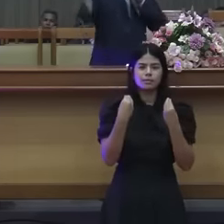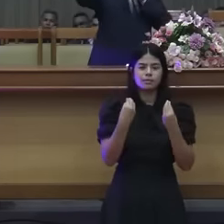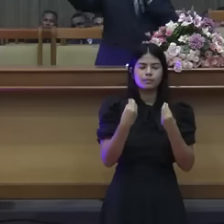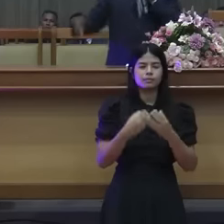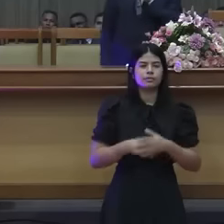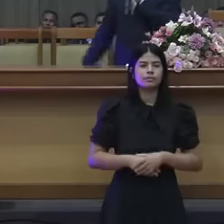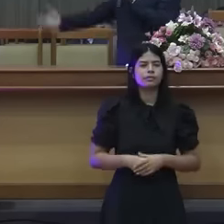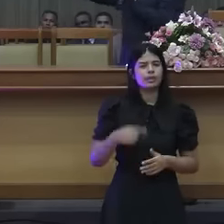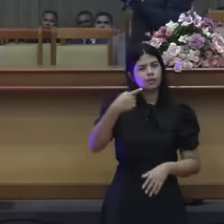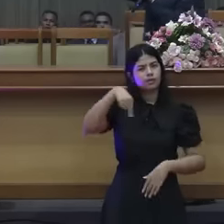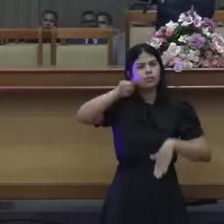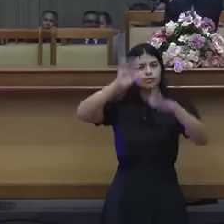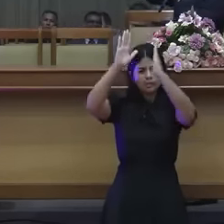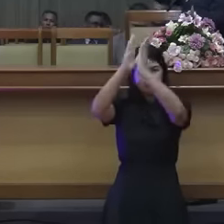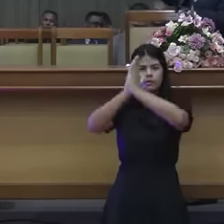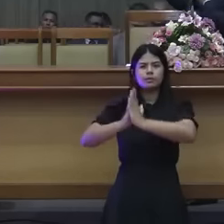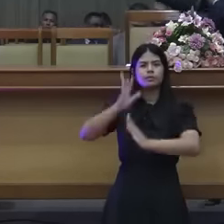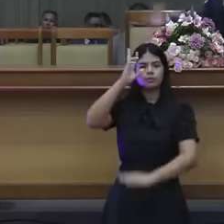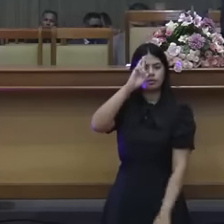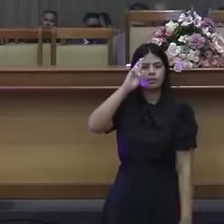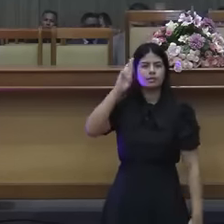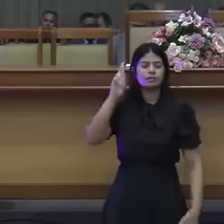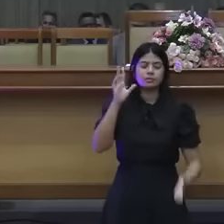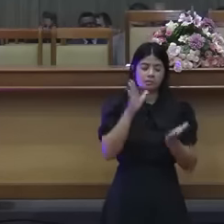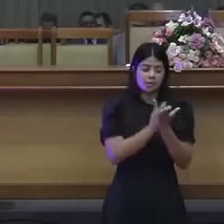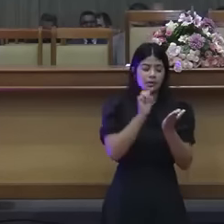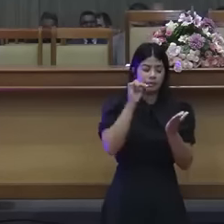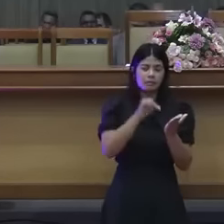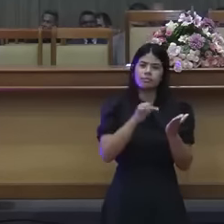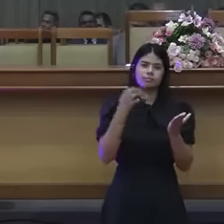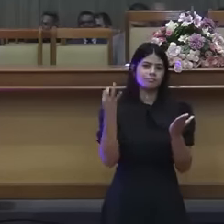Quem glorifica a Deus pela Bíblia? Isso aqui é a Bíblia, gente.